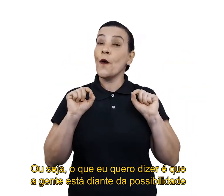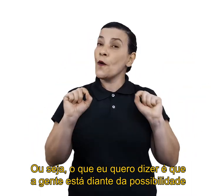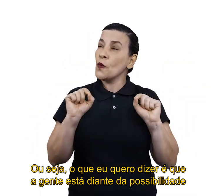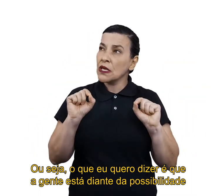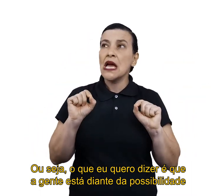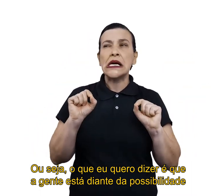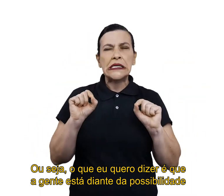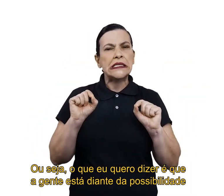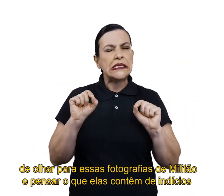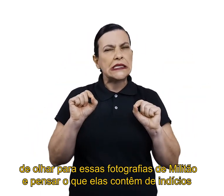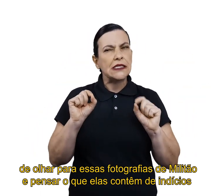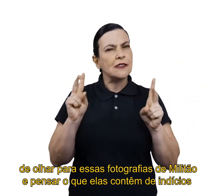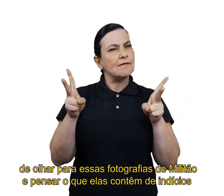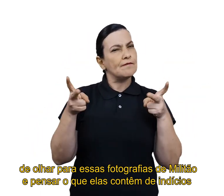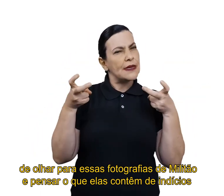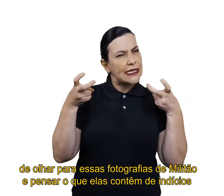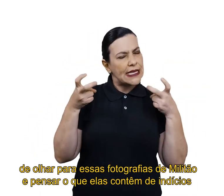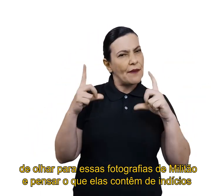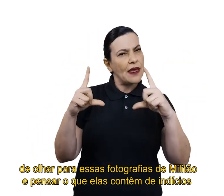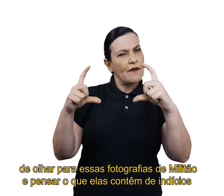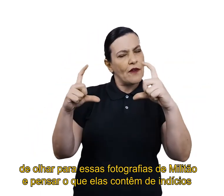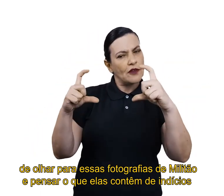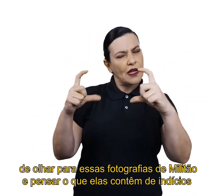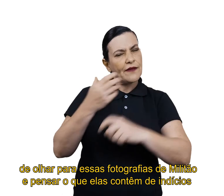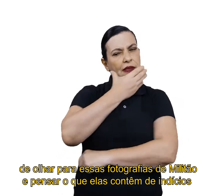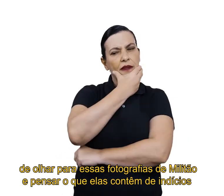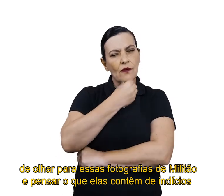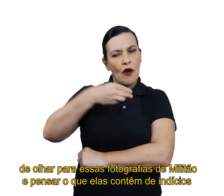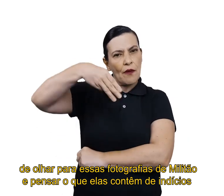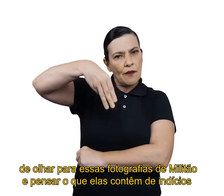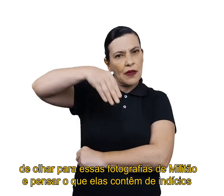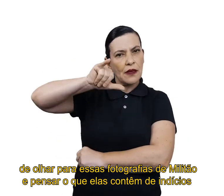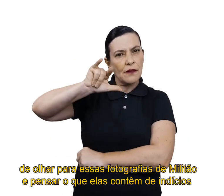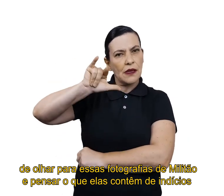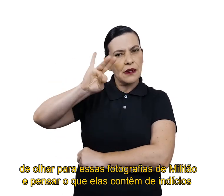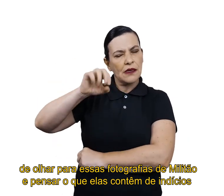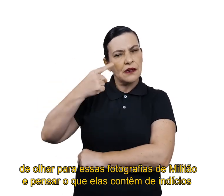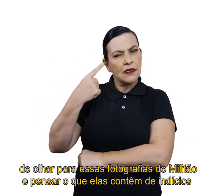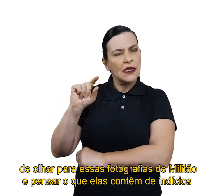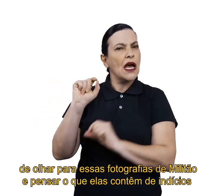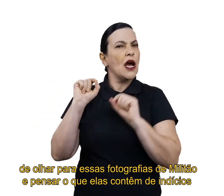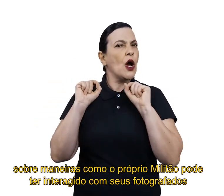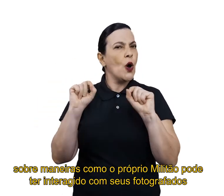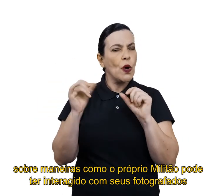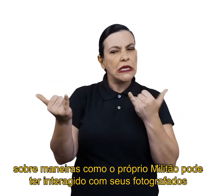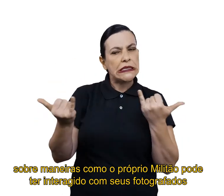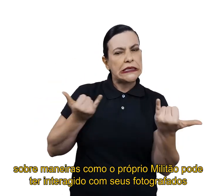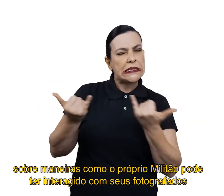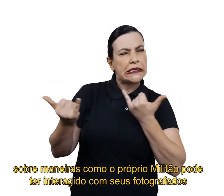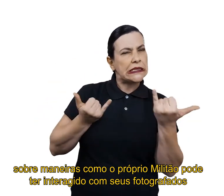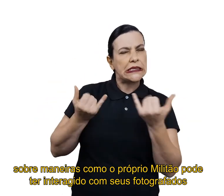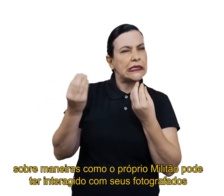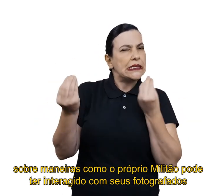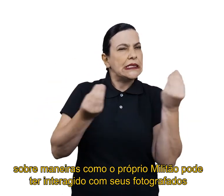da possibilidade de olhar para essas fotografias de Militão e pensar o que essas fotografias contêm de indícios sobre